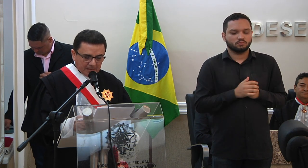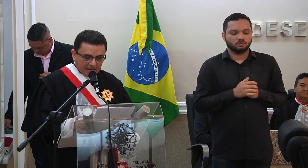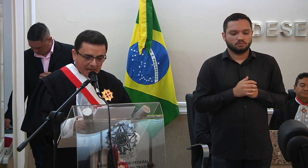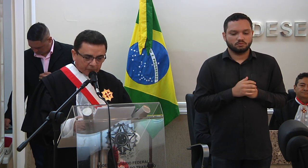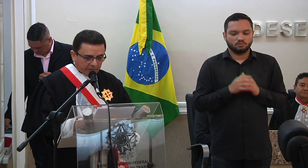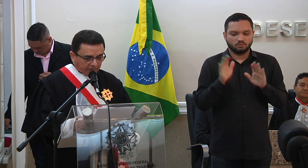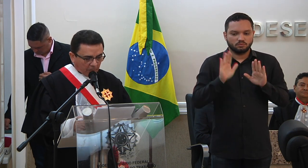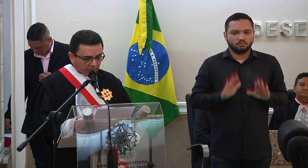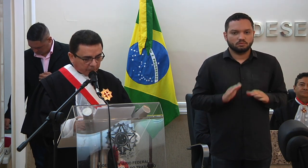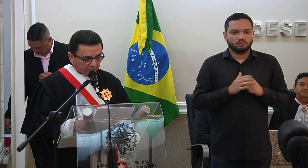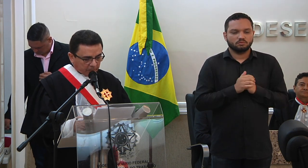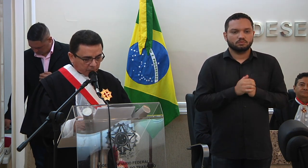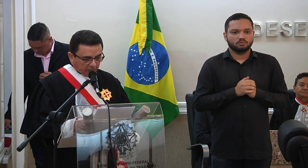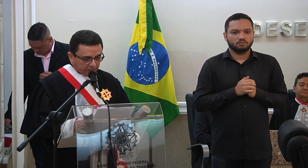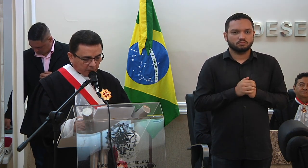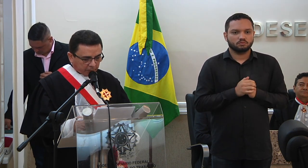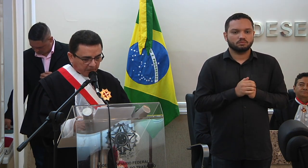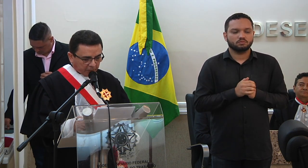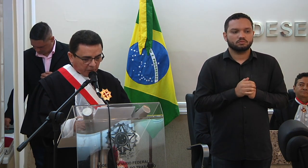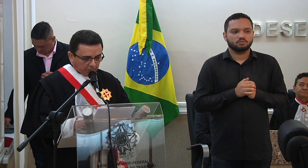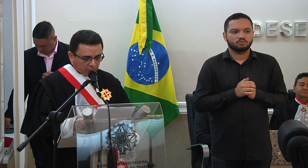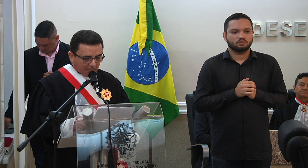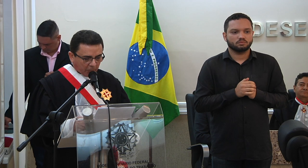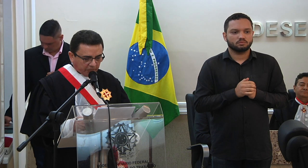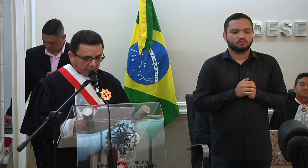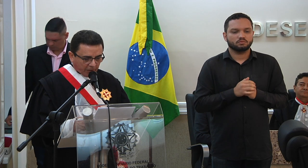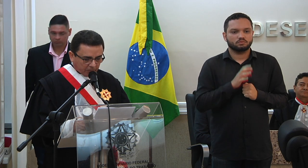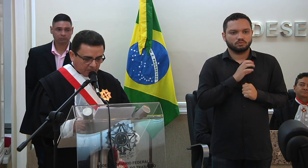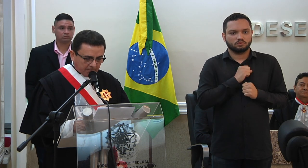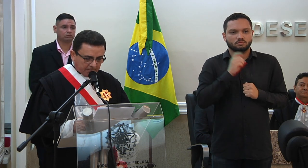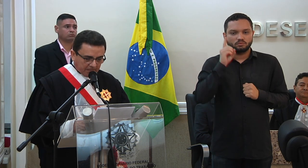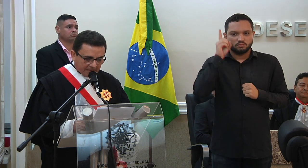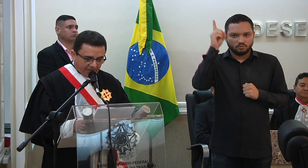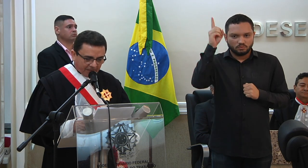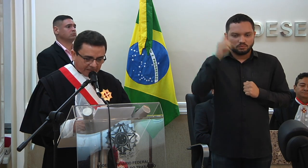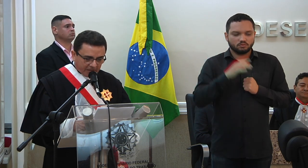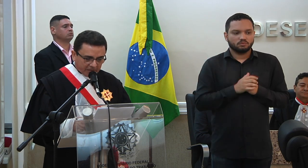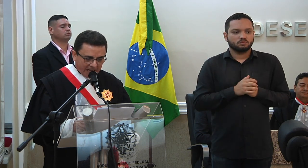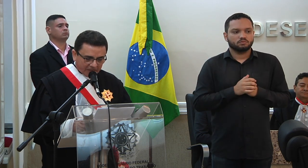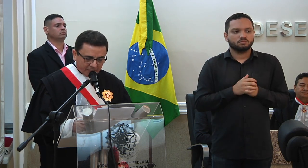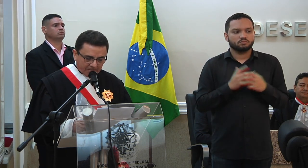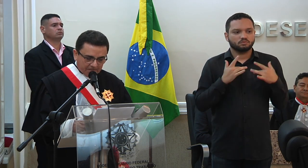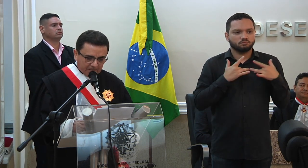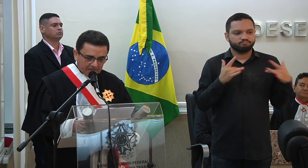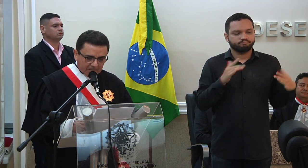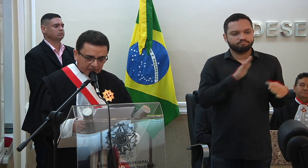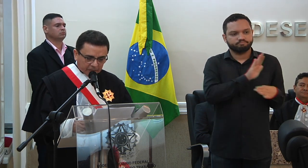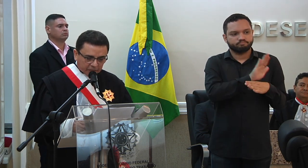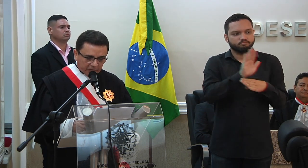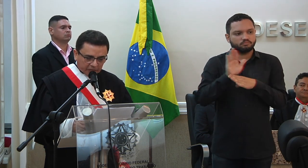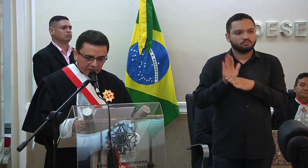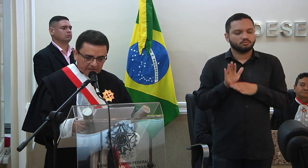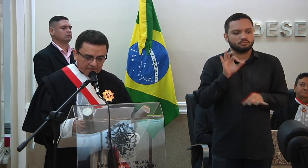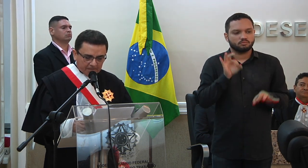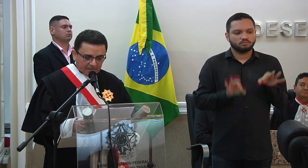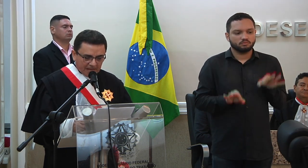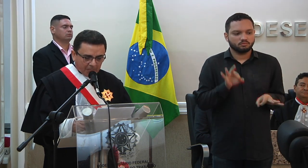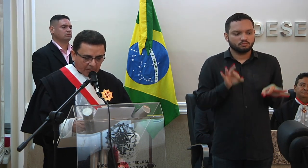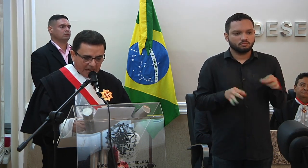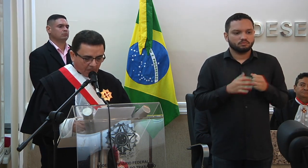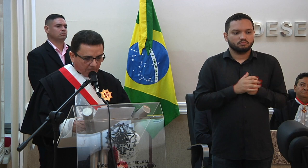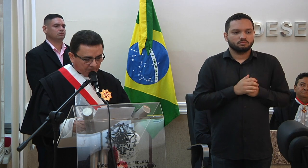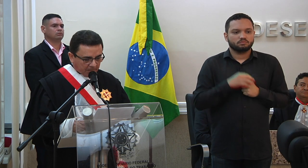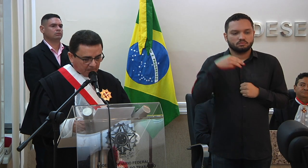será aos influxos dos sãos princípios do amor divino, da fraternidade, da justiça,